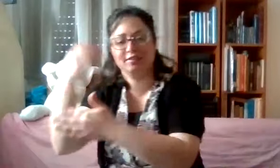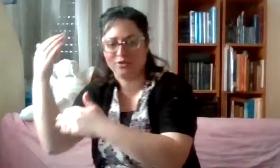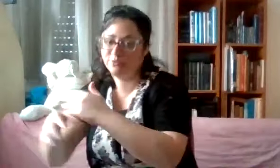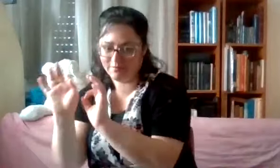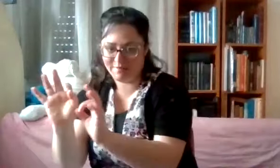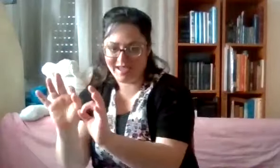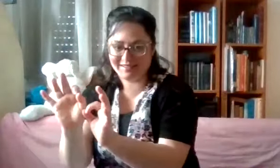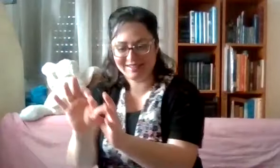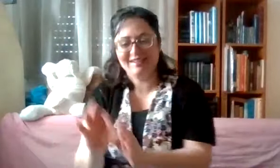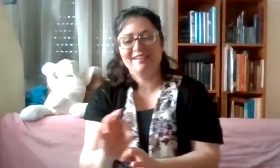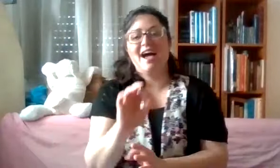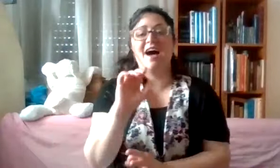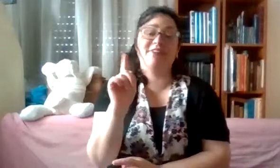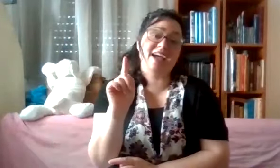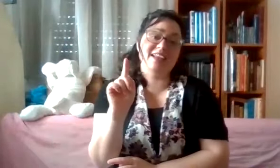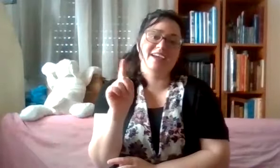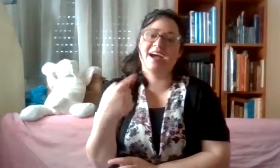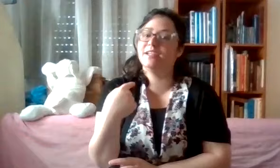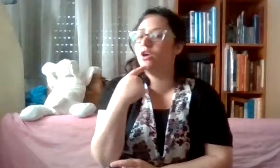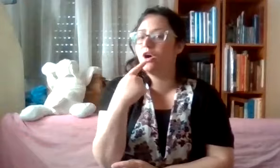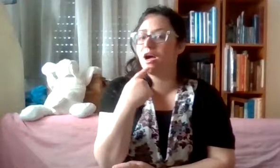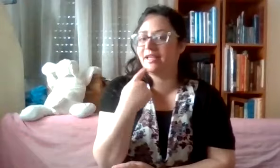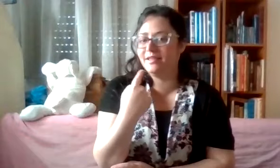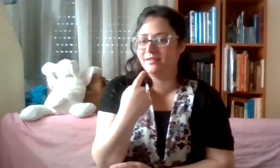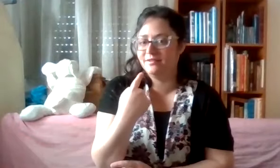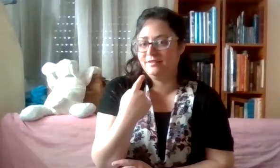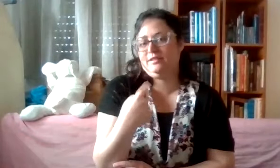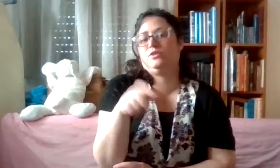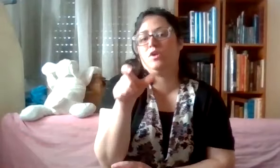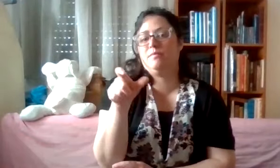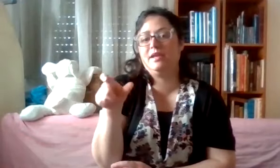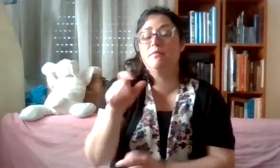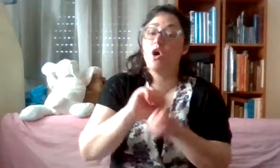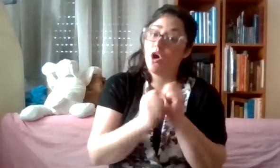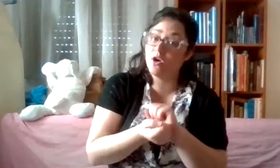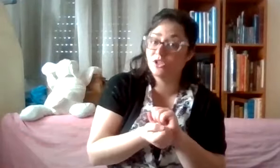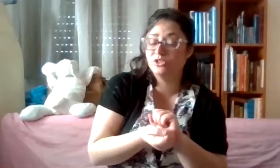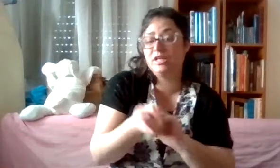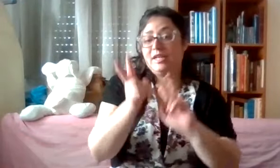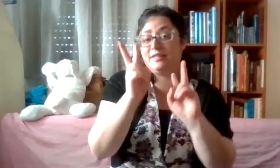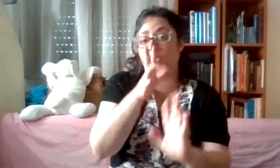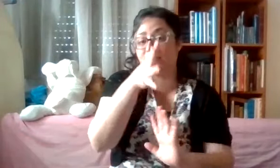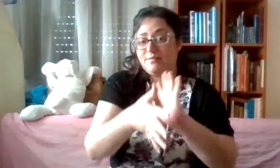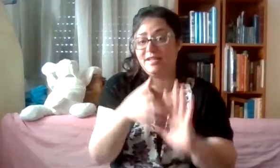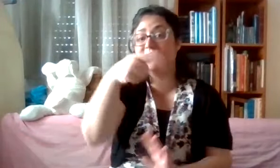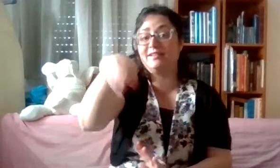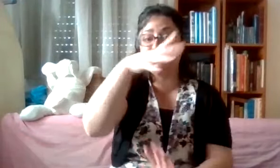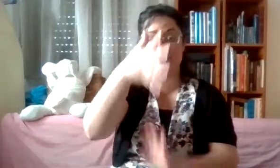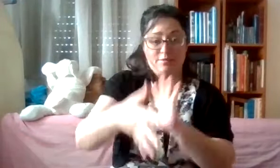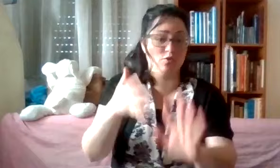הסוף באמת. אבל אני לא אגיד את כל המילים. או שאני אעצור את הסימנים ואתם תשמנו